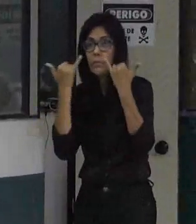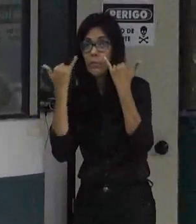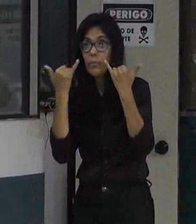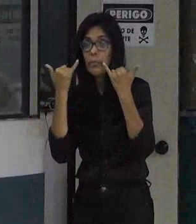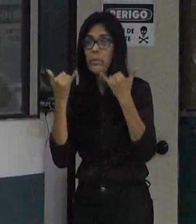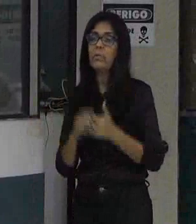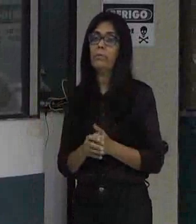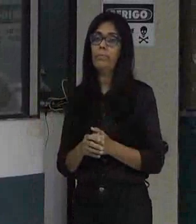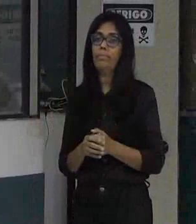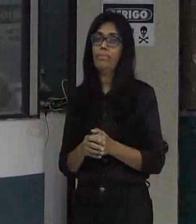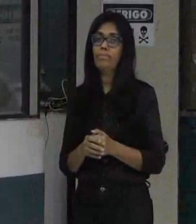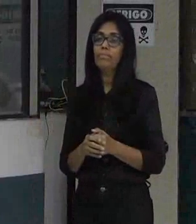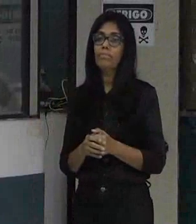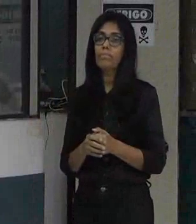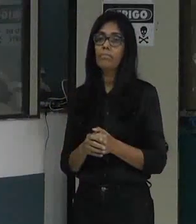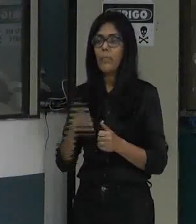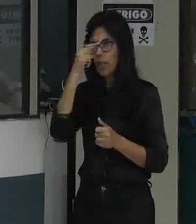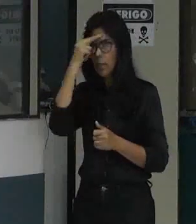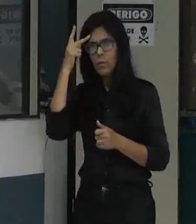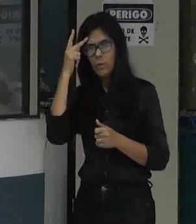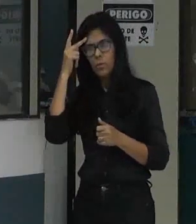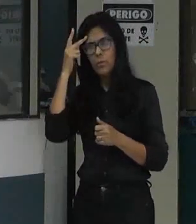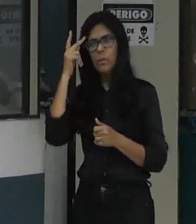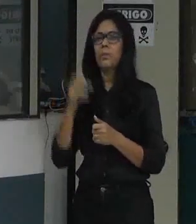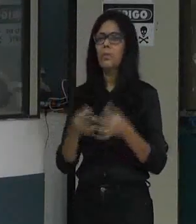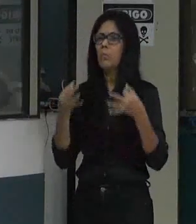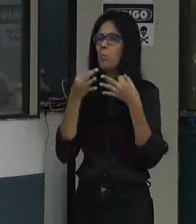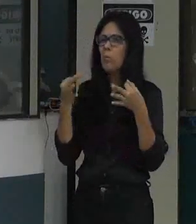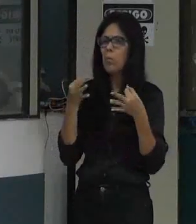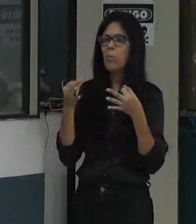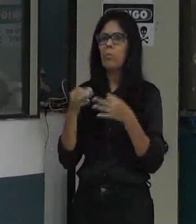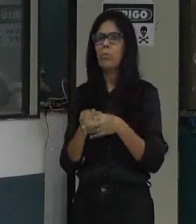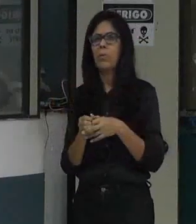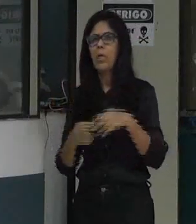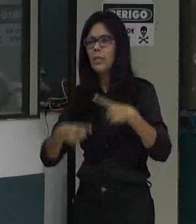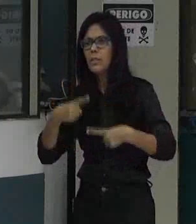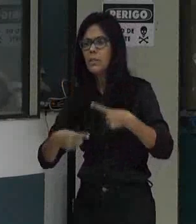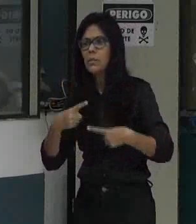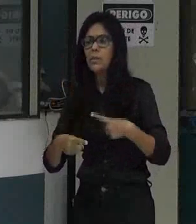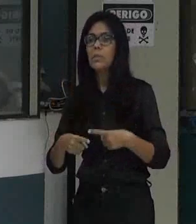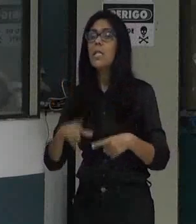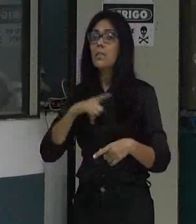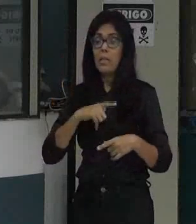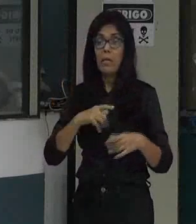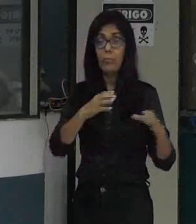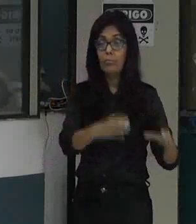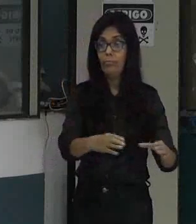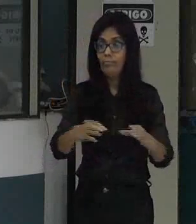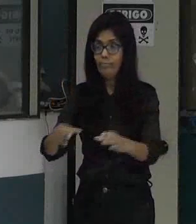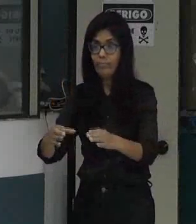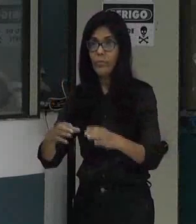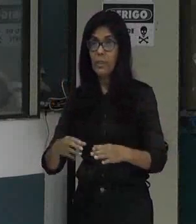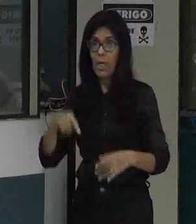questionou porque tem várias localidades na cidade que não tem condição dos ônibus irem a